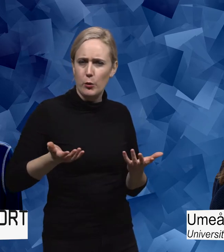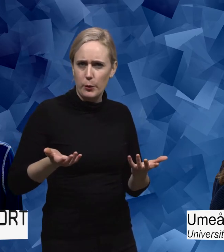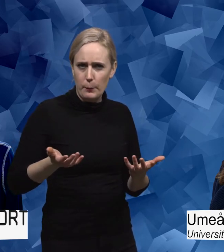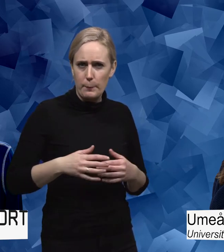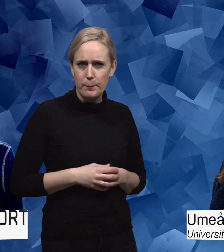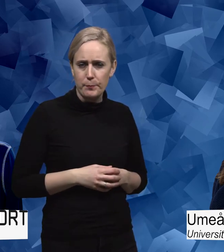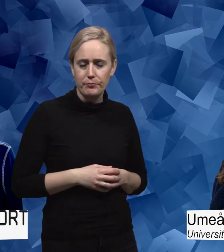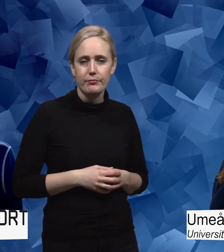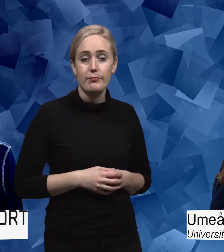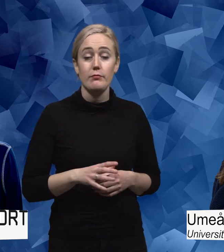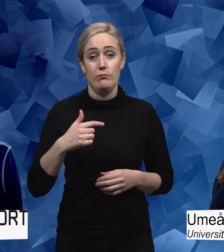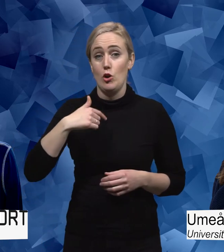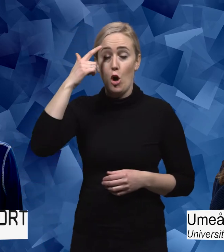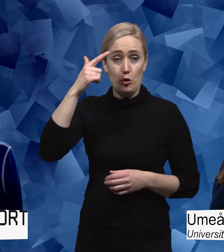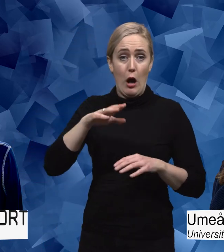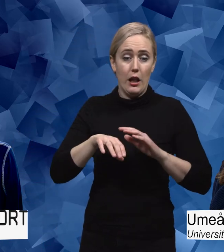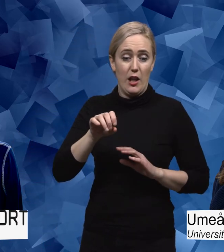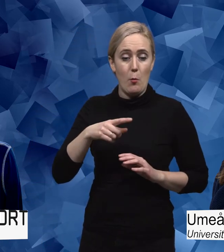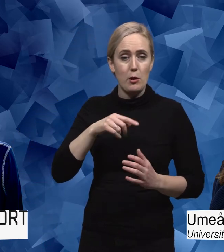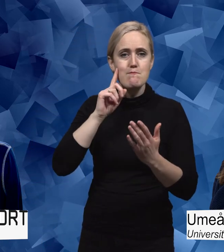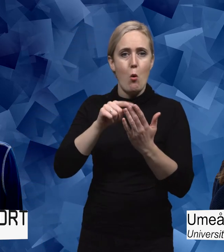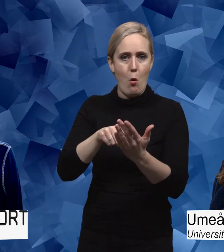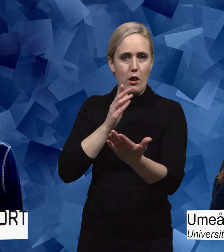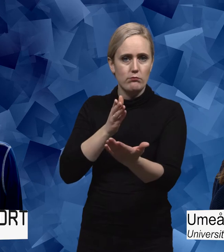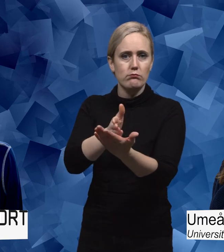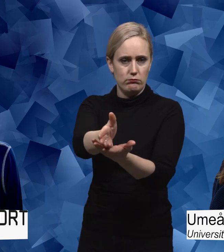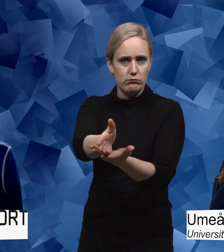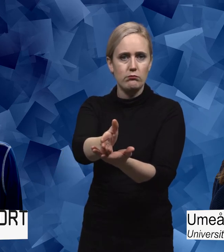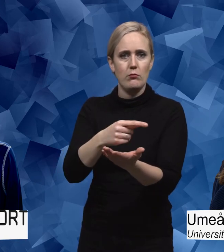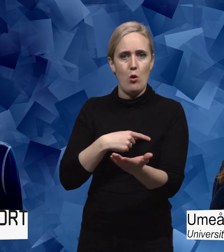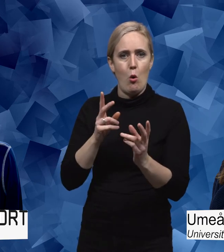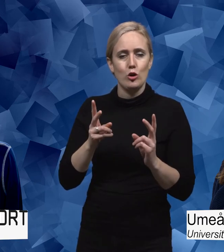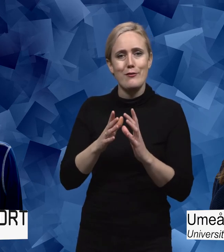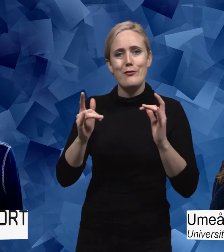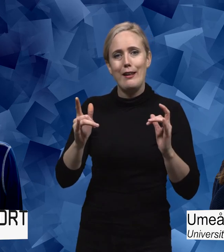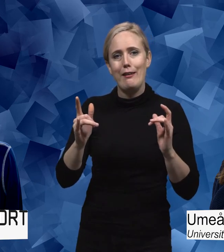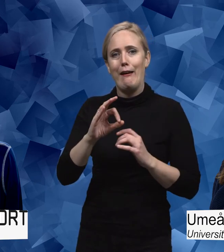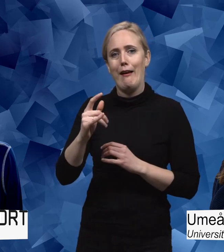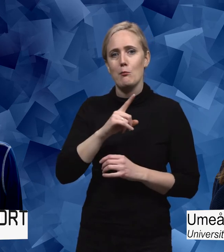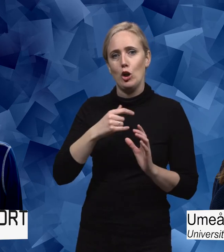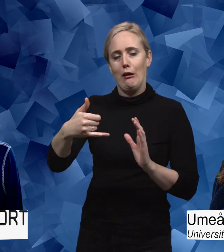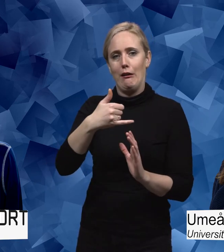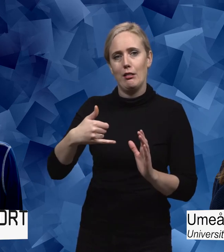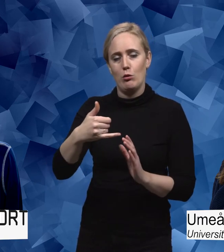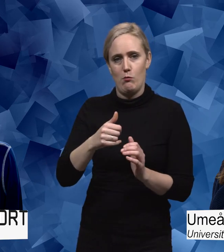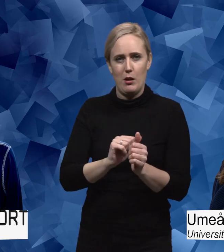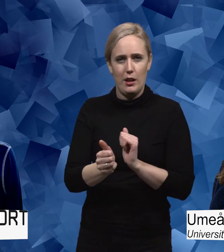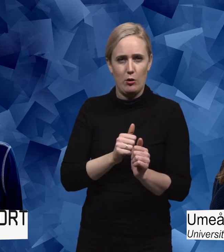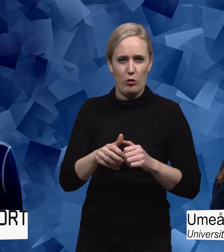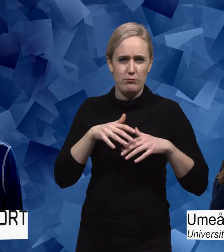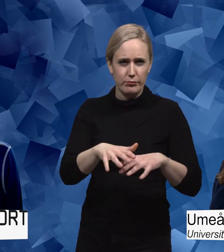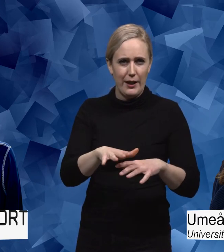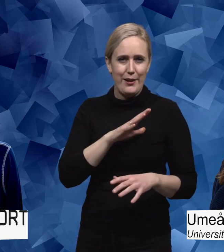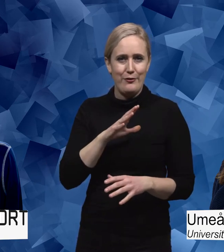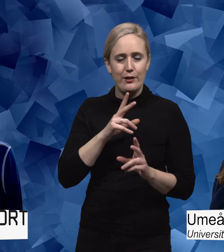Ja, det tror jag är att vara målenriktad. Och det är ju också så att idrottsrörelsen har en hög frihetsgrad. Alltså att det finns där implicita